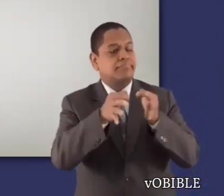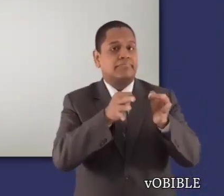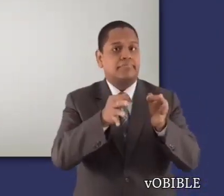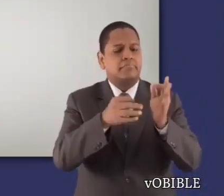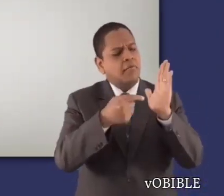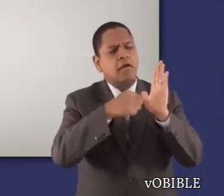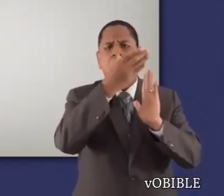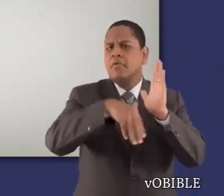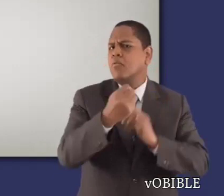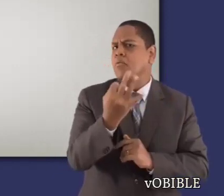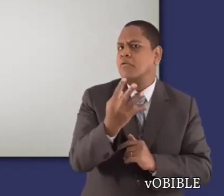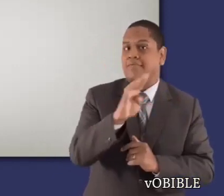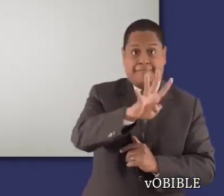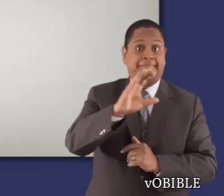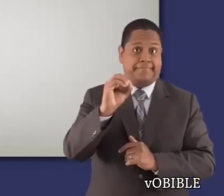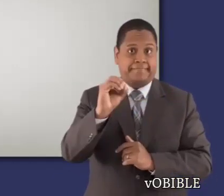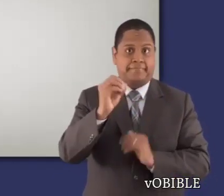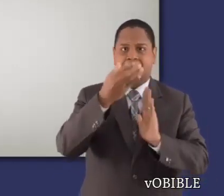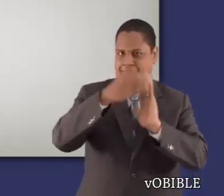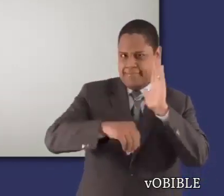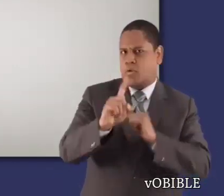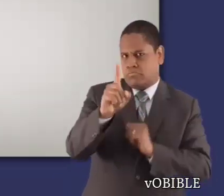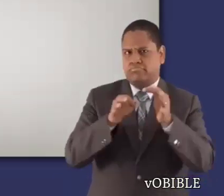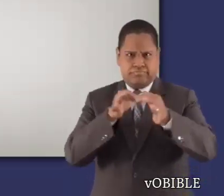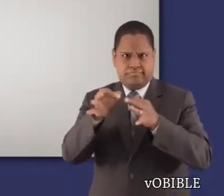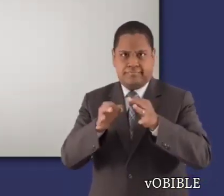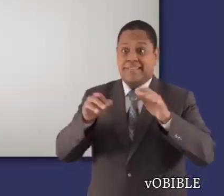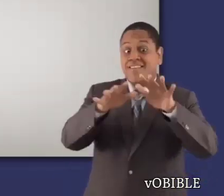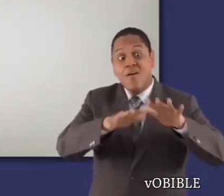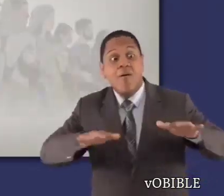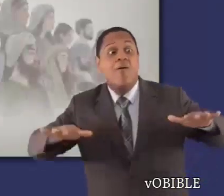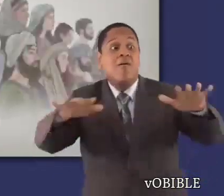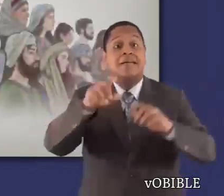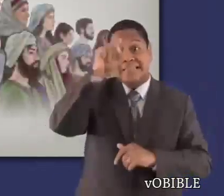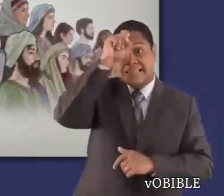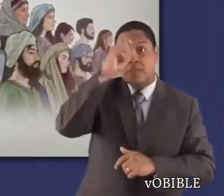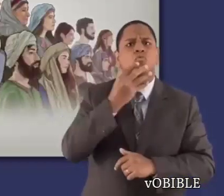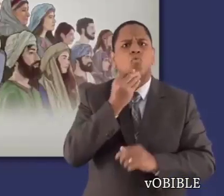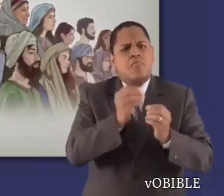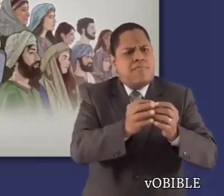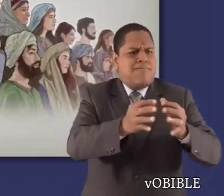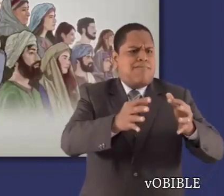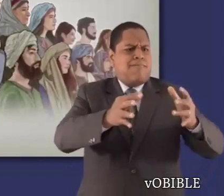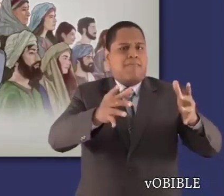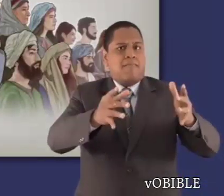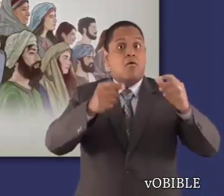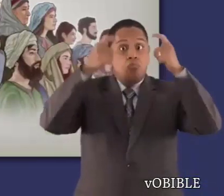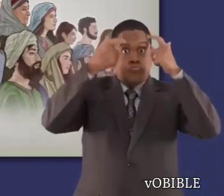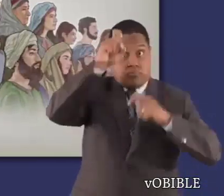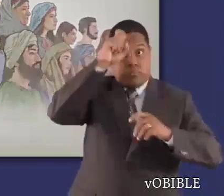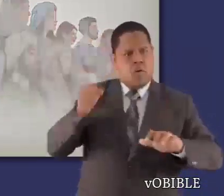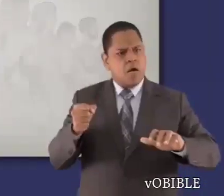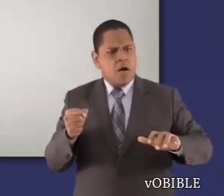Éxodo tiene 40 capítulos. El capítulo 1 dice que la población israelita creció a un ritmo